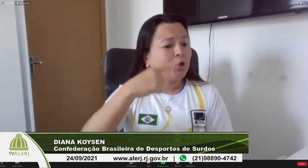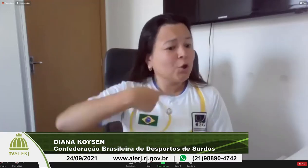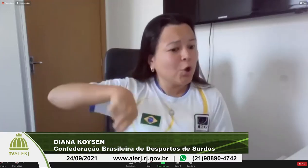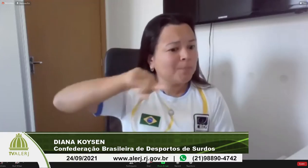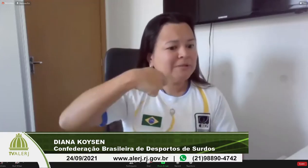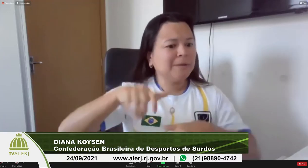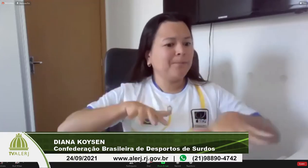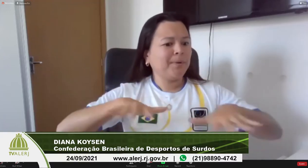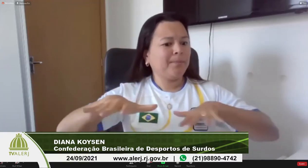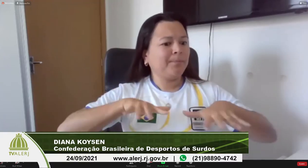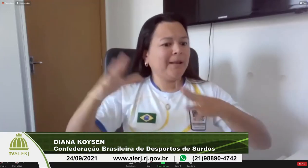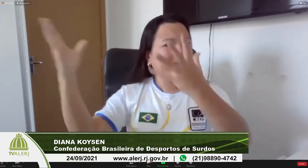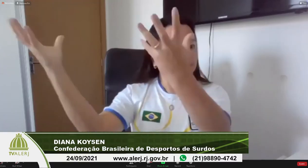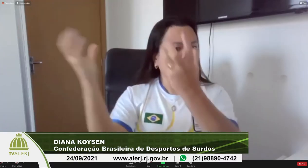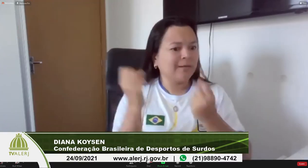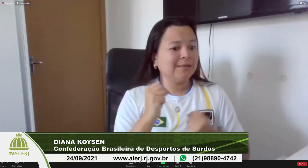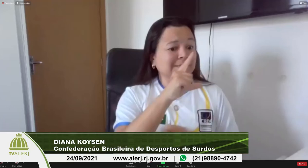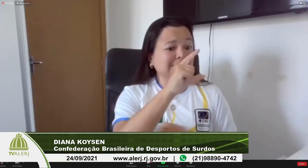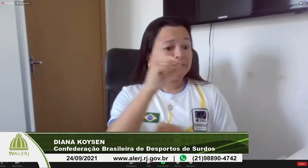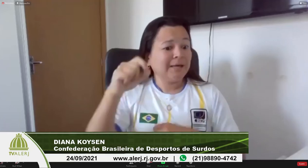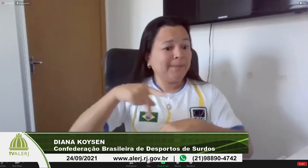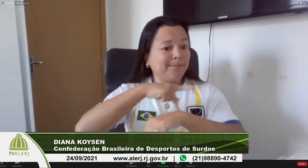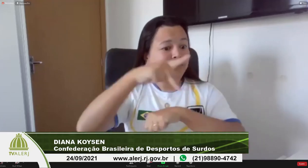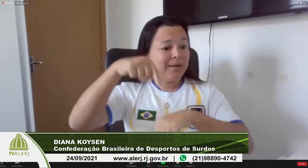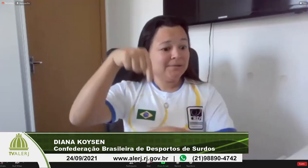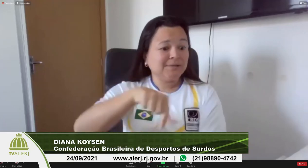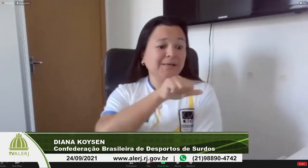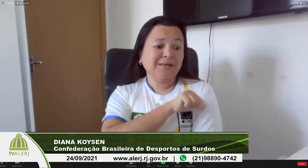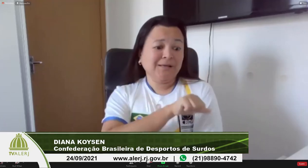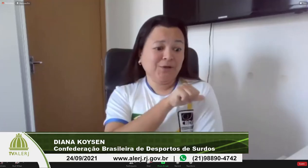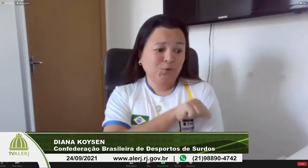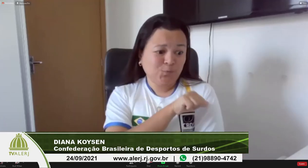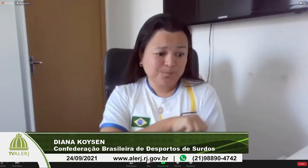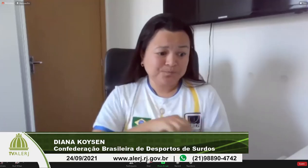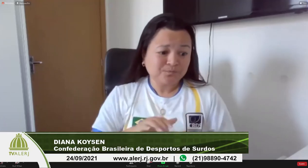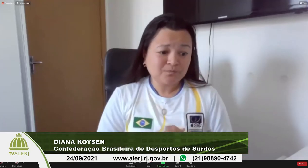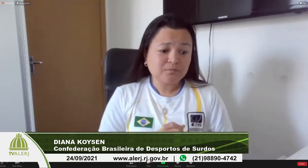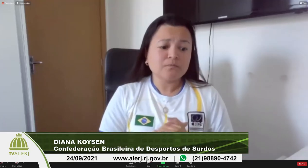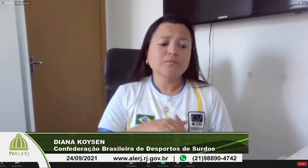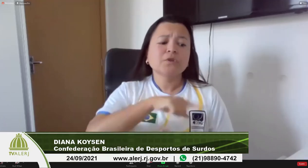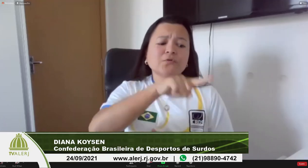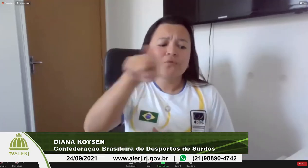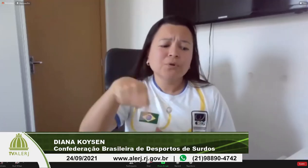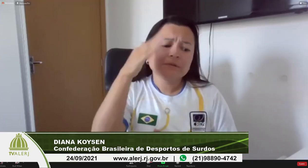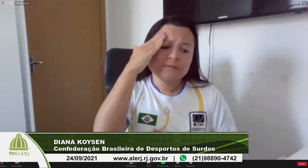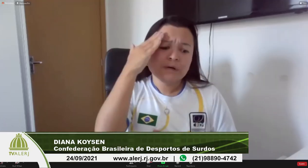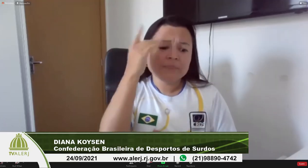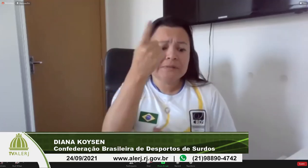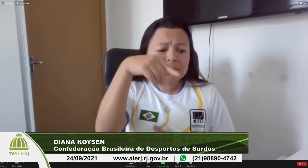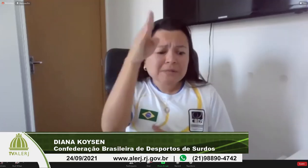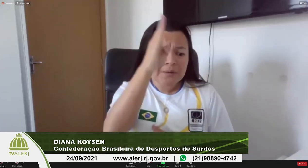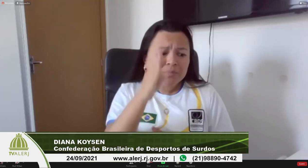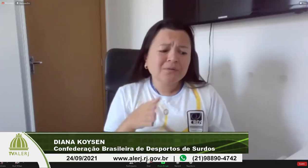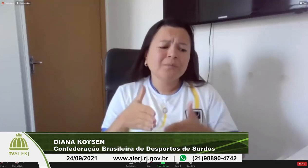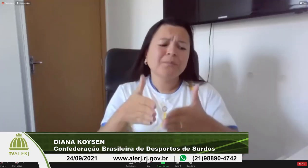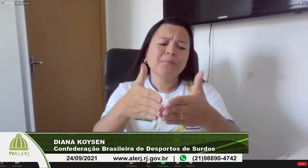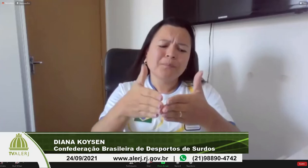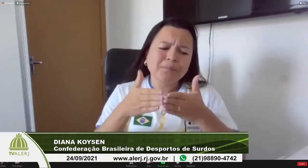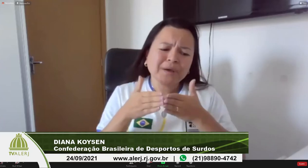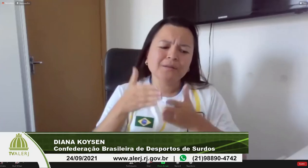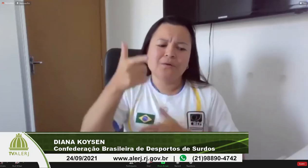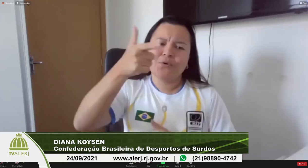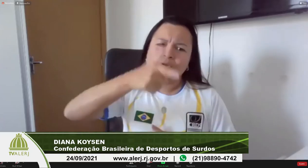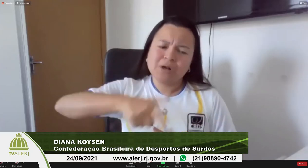línguas de sinais de todos os locais do mundo então é importante que o estado esteja preparado o Rio de Janeiro vai receber um número